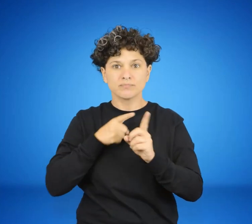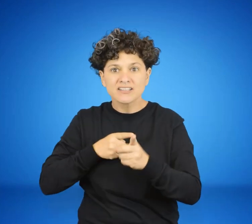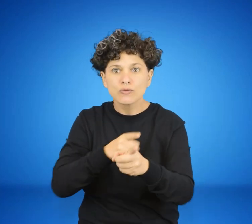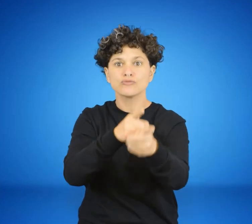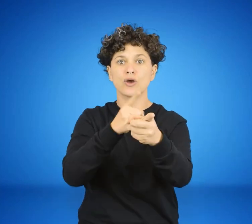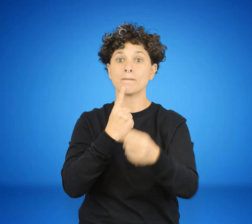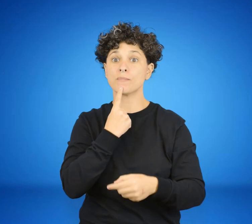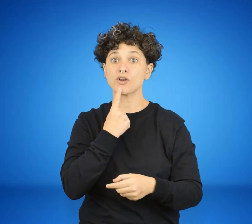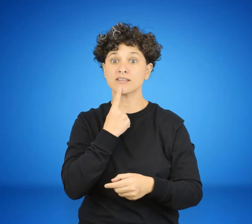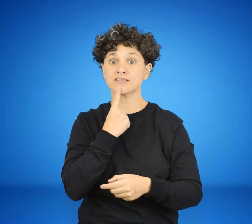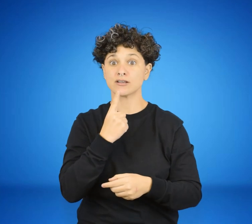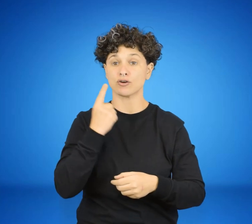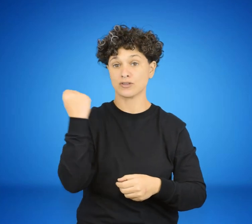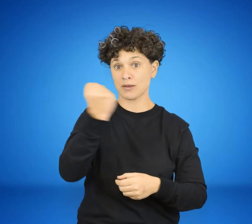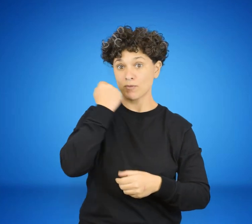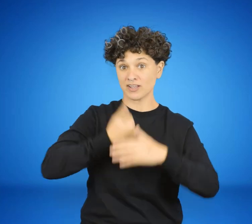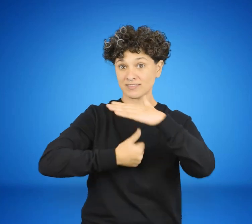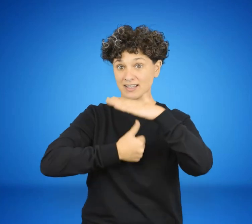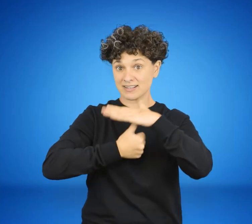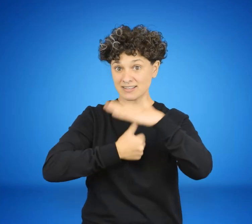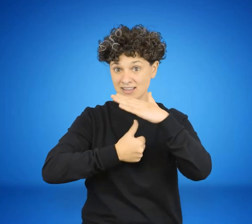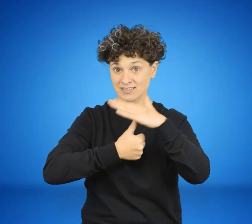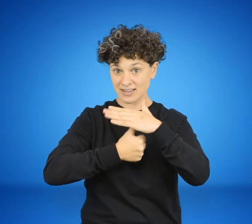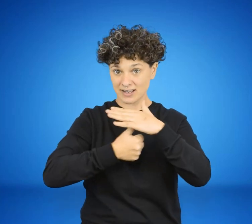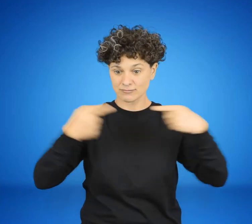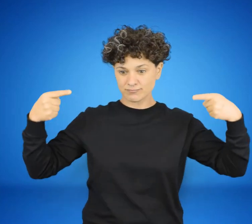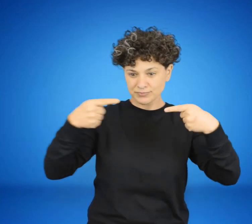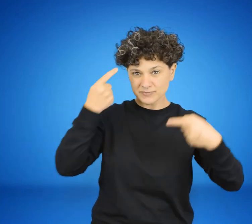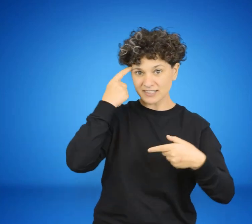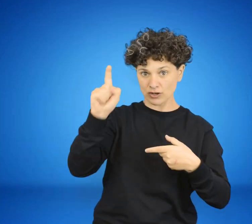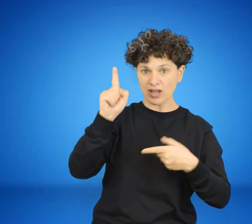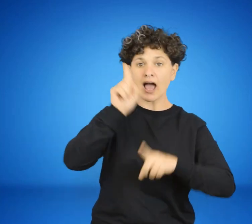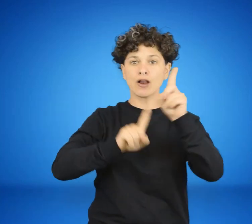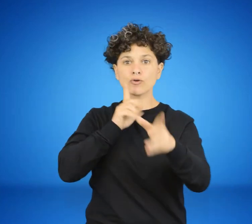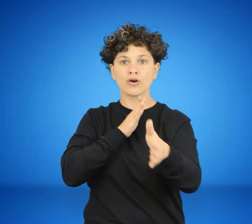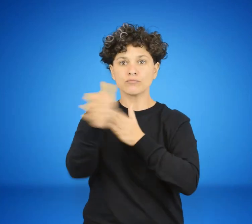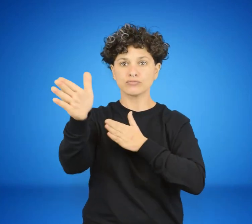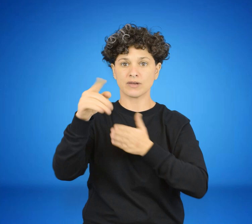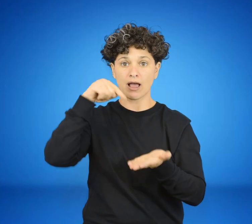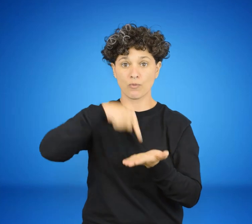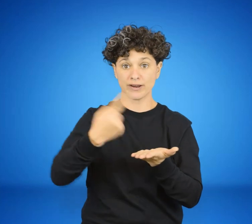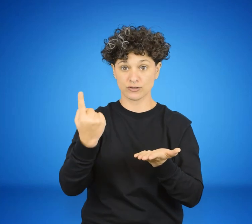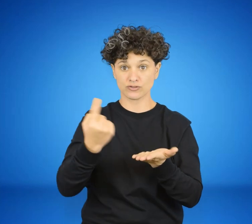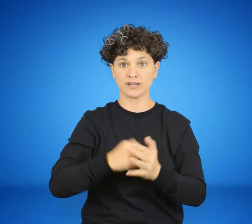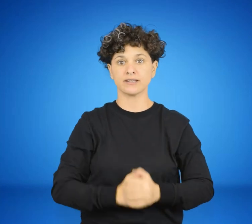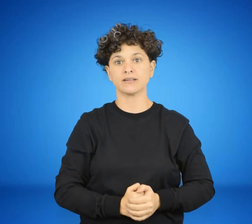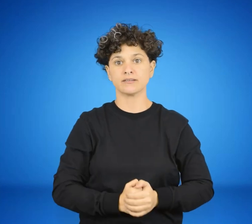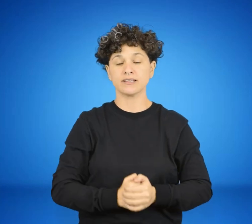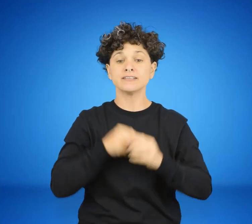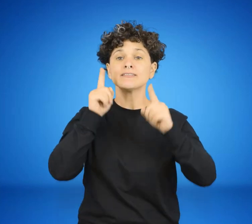políticos de oposición, muchos de los cuales se exiliaron a Buenos Aires, y disolución de